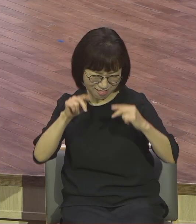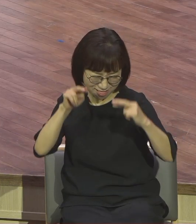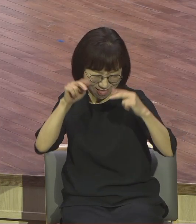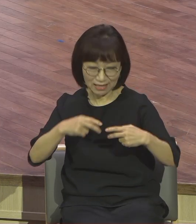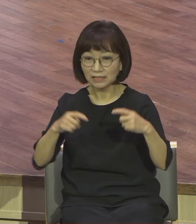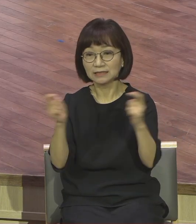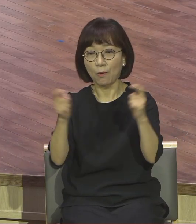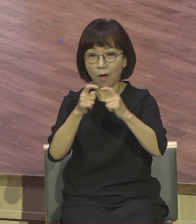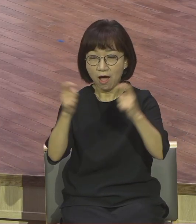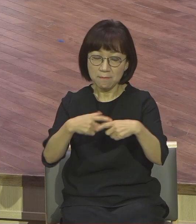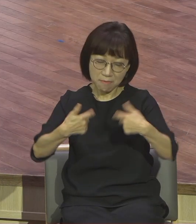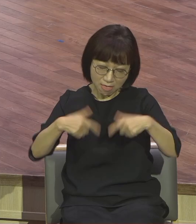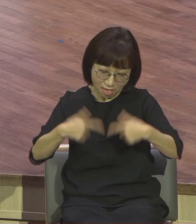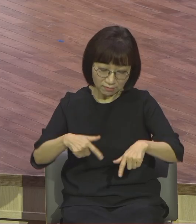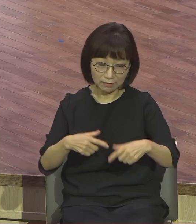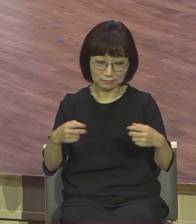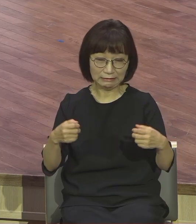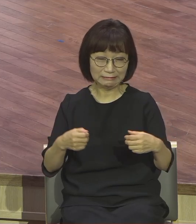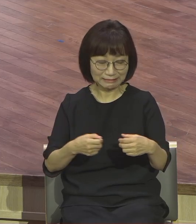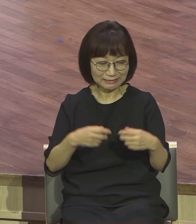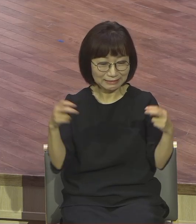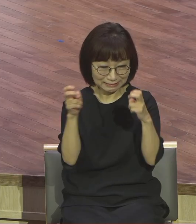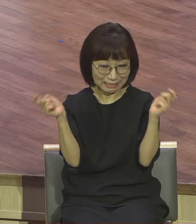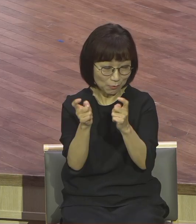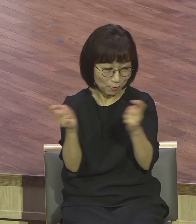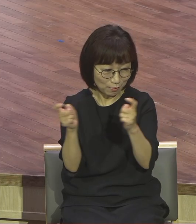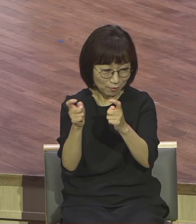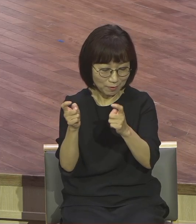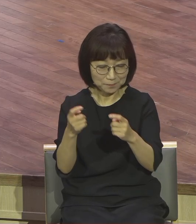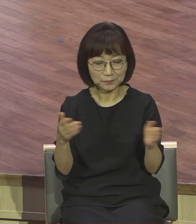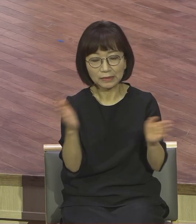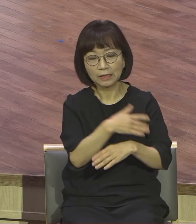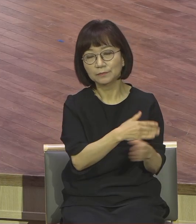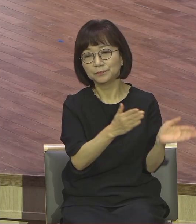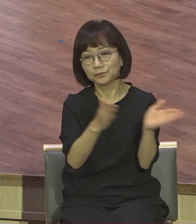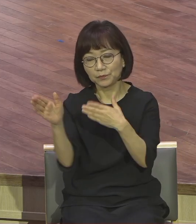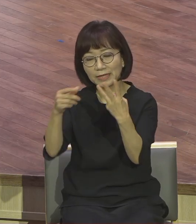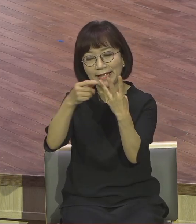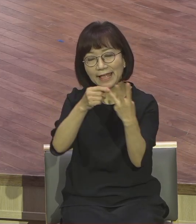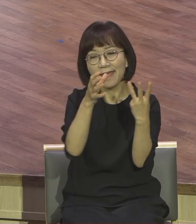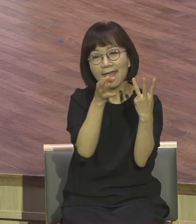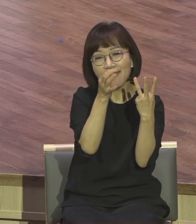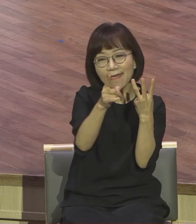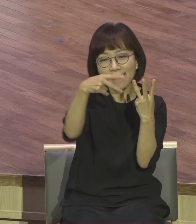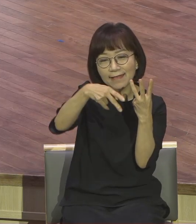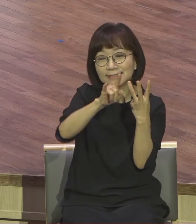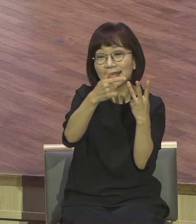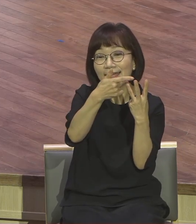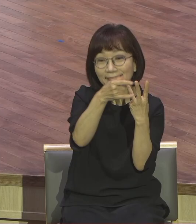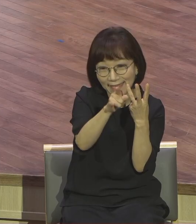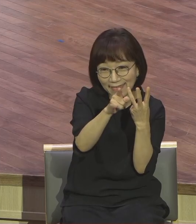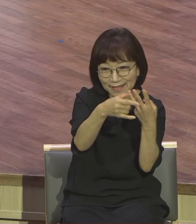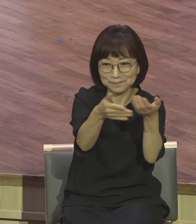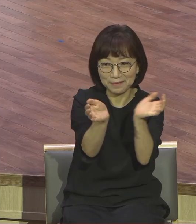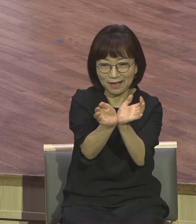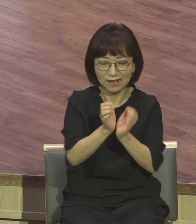에세네파입니다. 이 에세네파은 현실적인 정치에 간섭하지 않습니다. 이들은 광야에 나가서